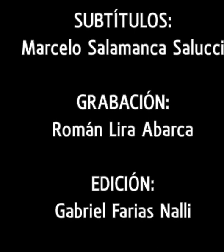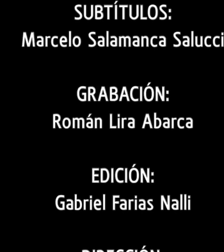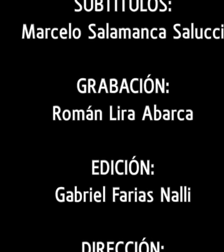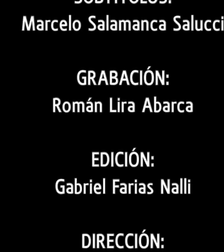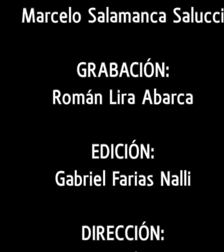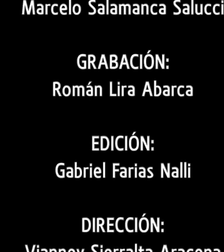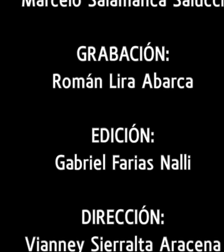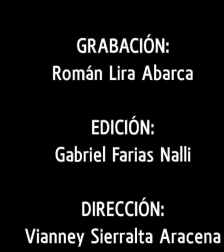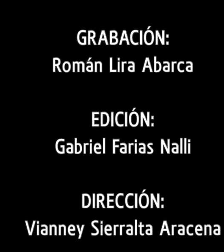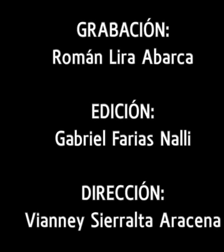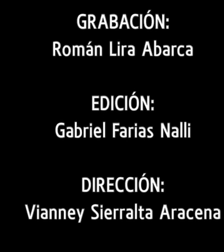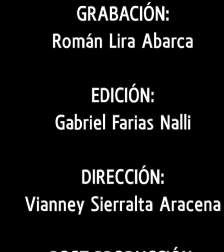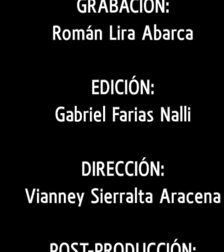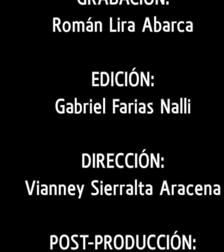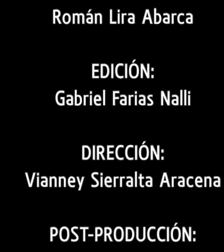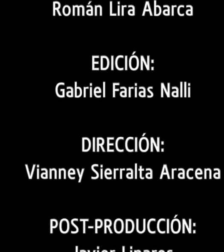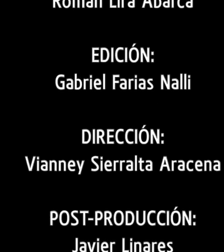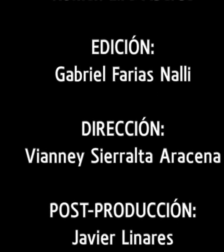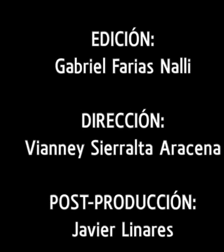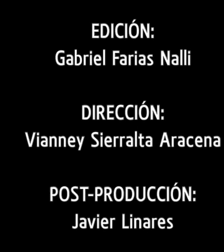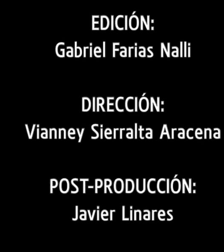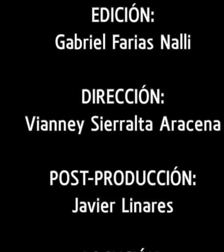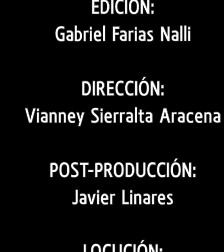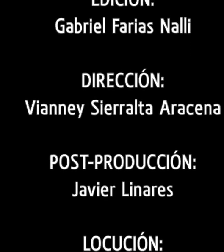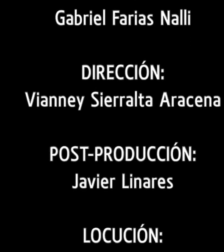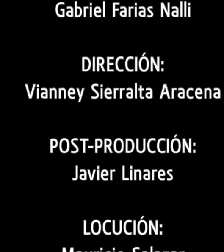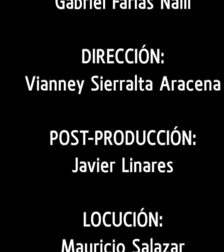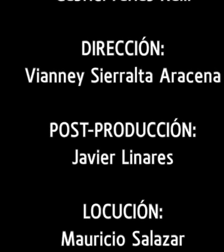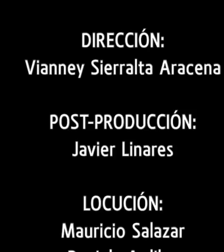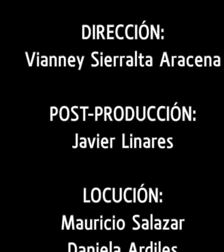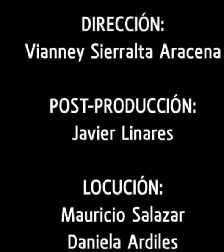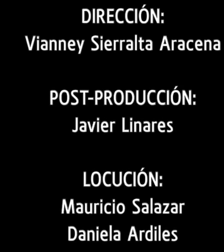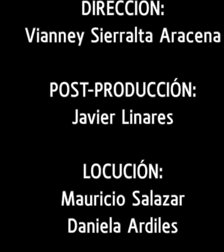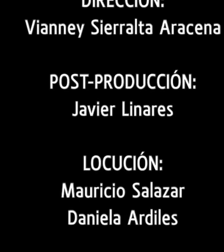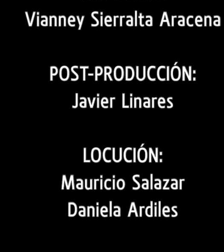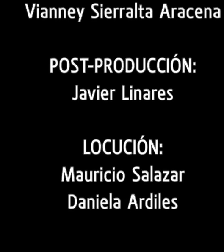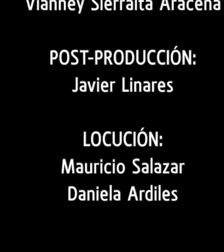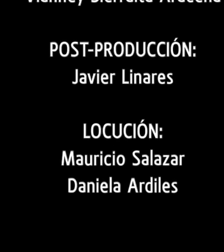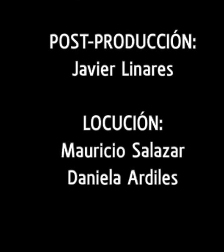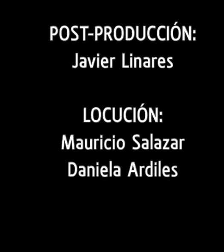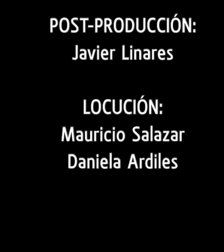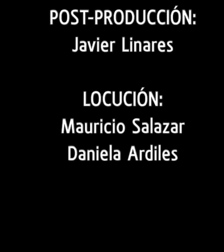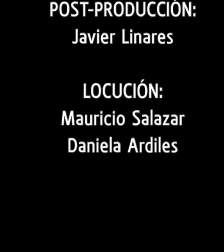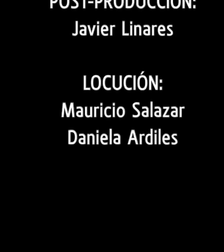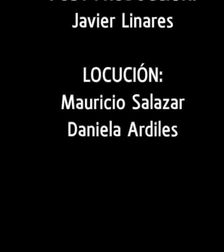tuberciales CC